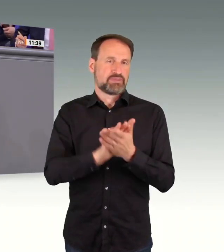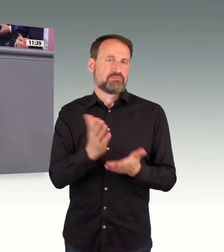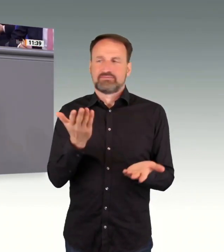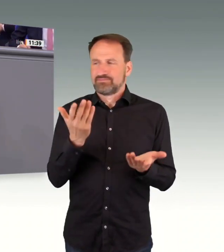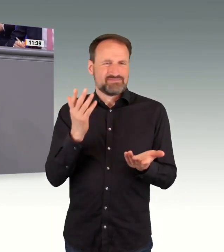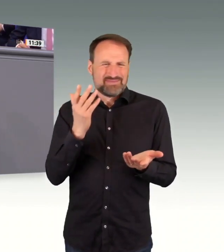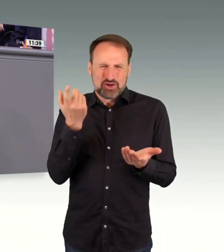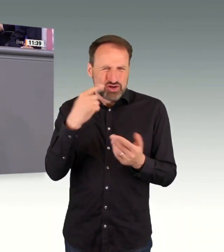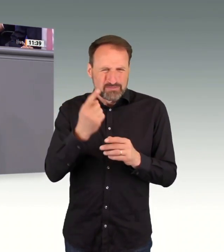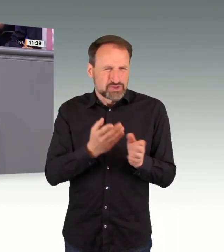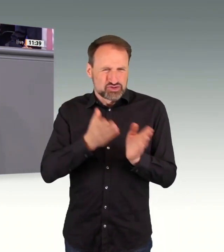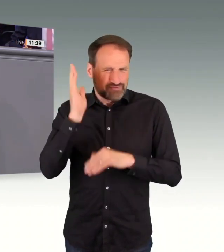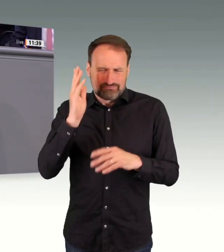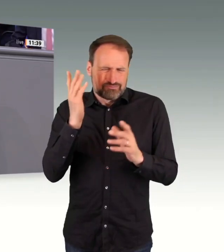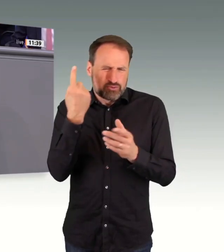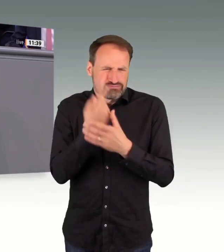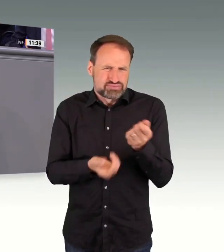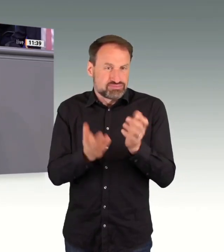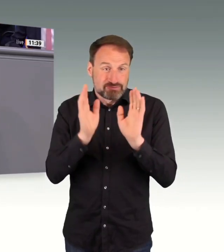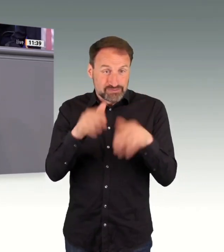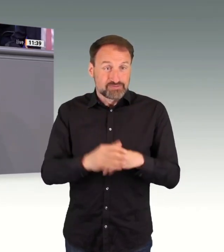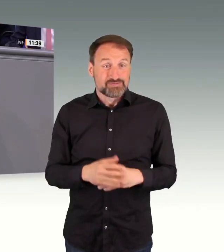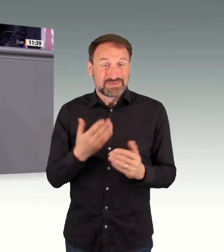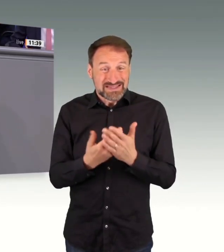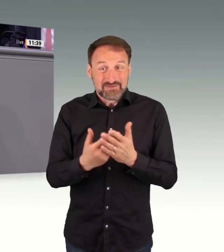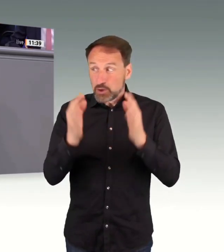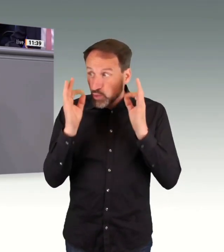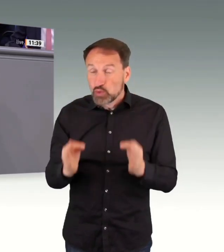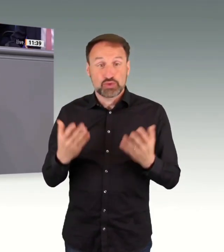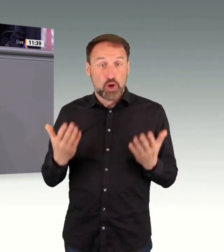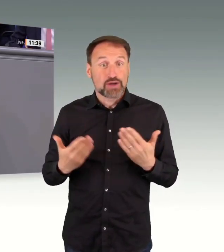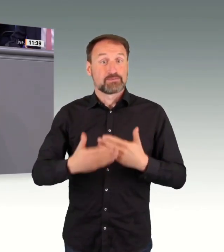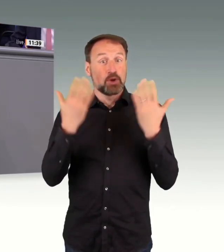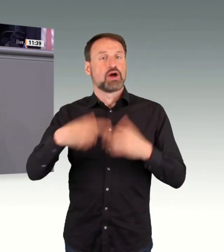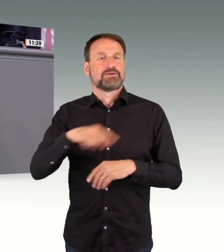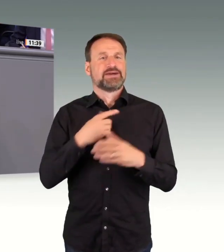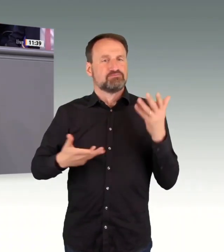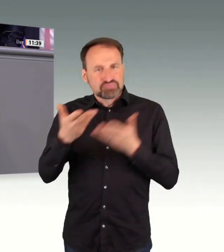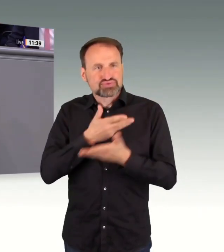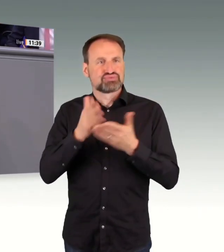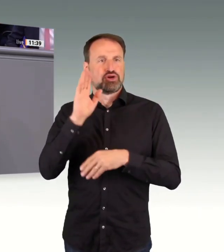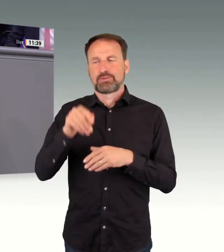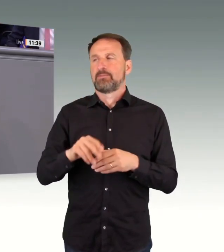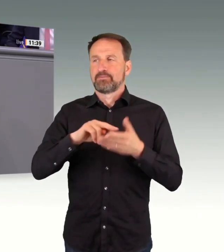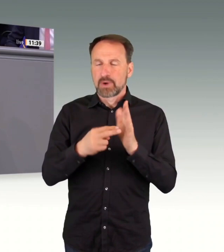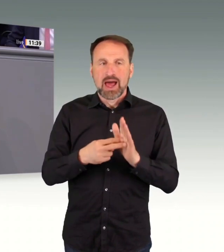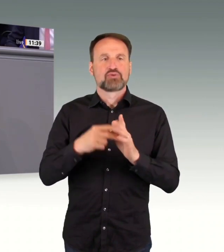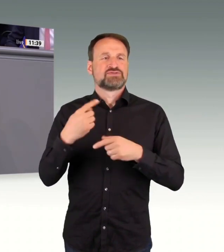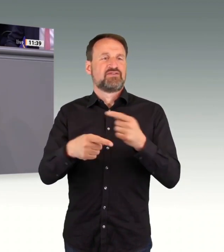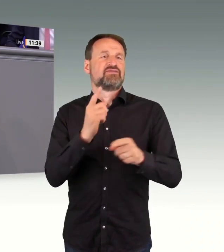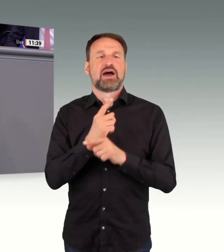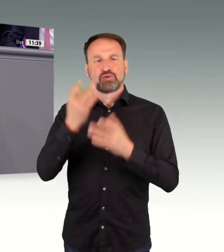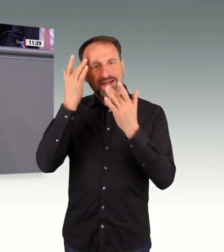Thema zu sprechen, weil heute Abend diese Diskussion hier im Haus eine Fortsetzung findet mit der Beratung des LNG